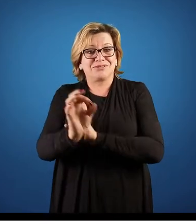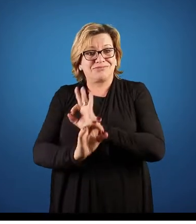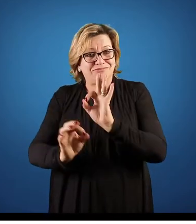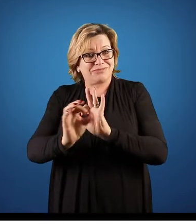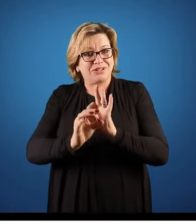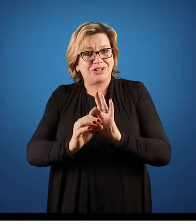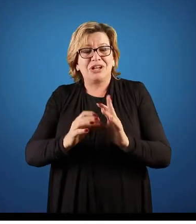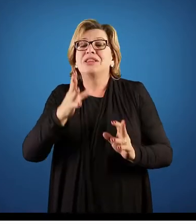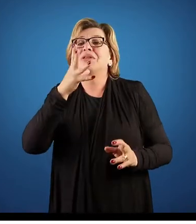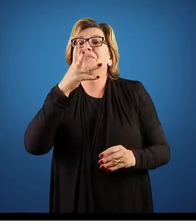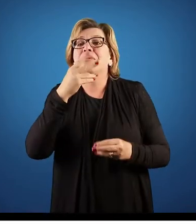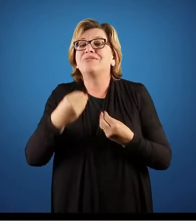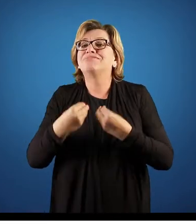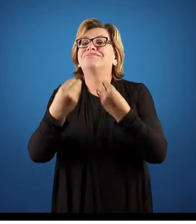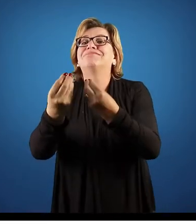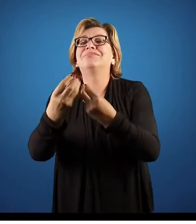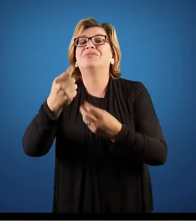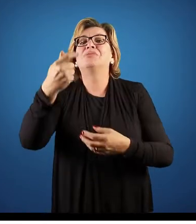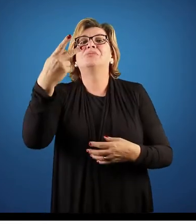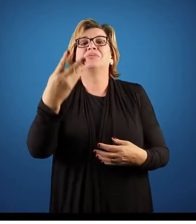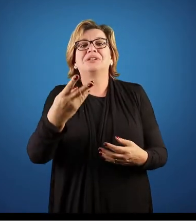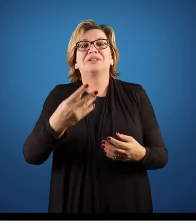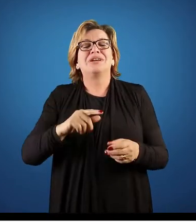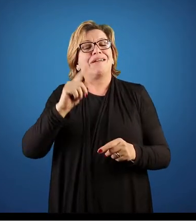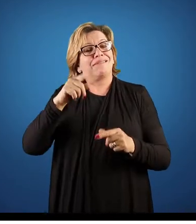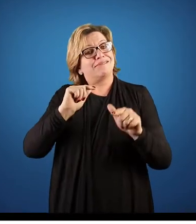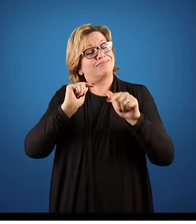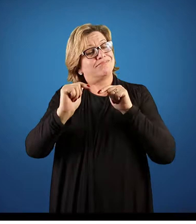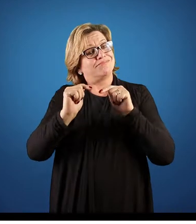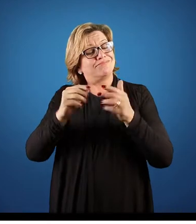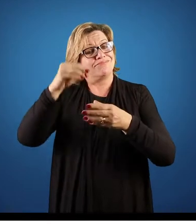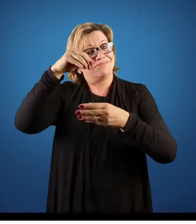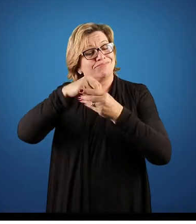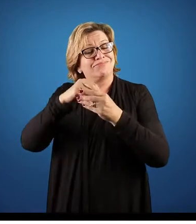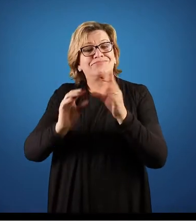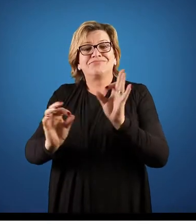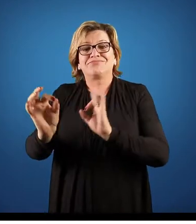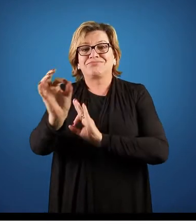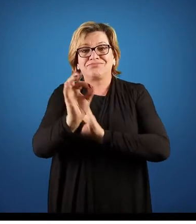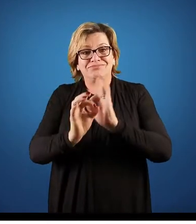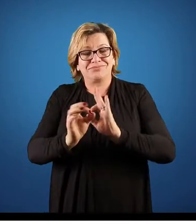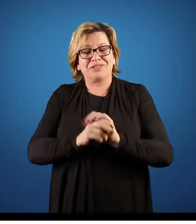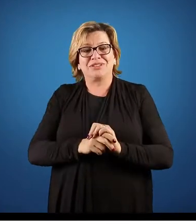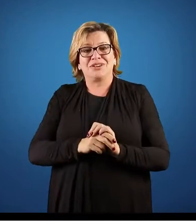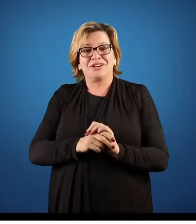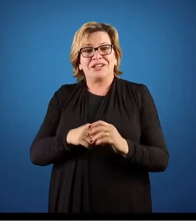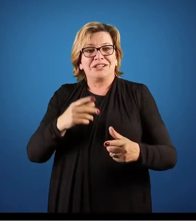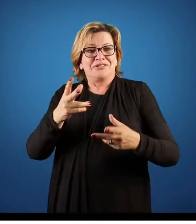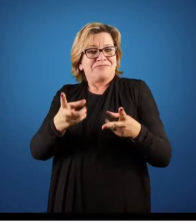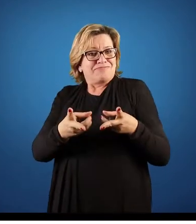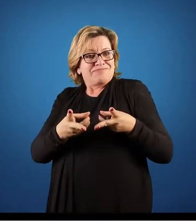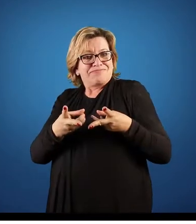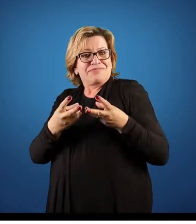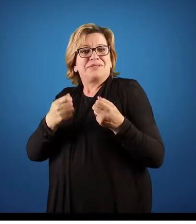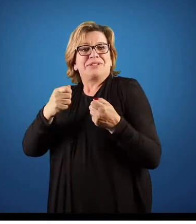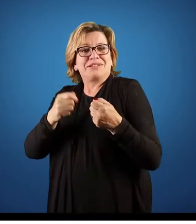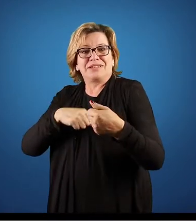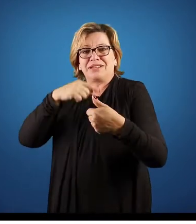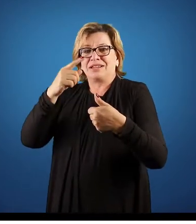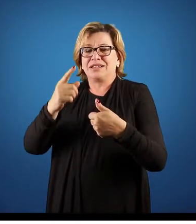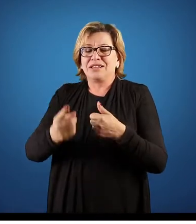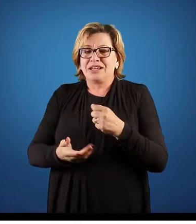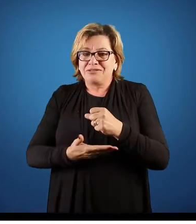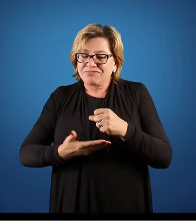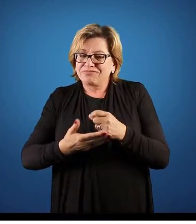que o tempo de entrega que precisa ser feito? Isso tudo é trabalhado dentro da organização. Então ele visa fazer com que a organização trabalhe seus